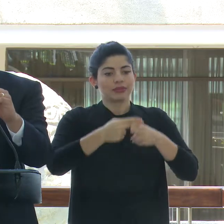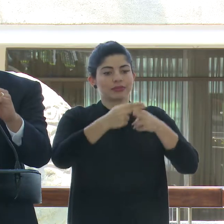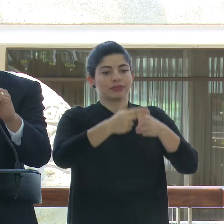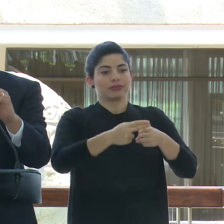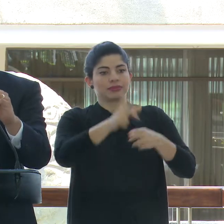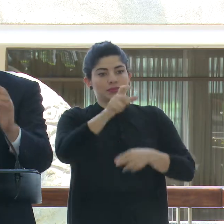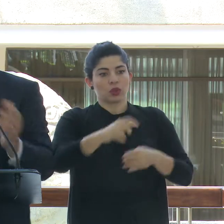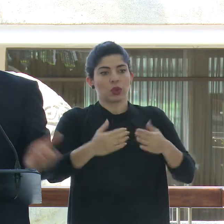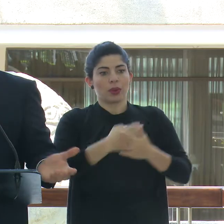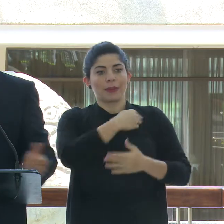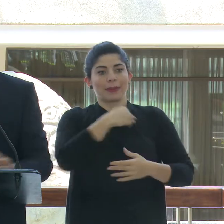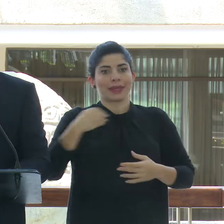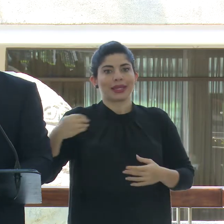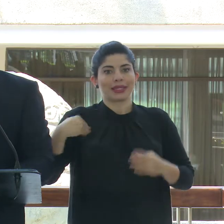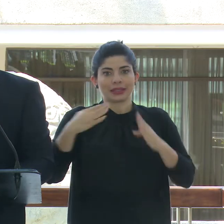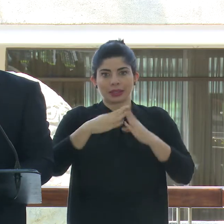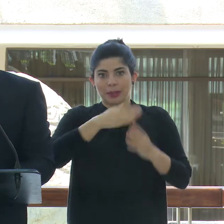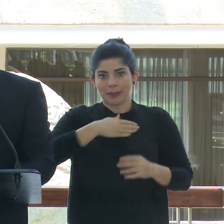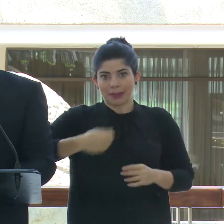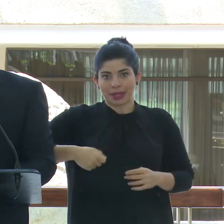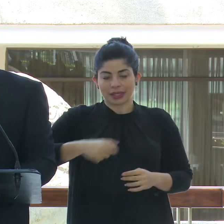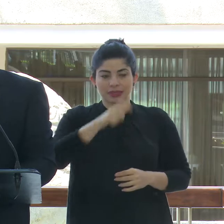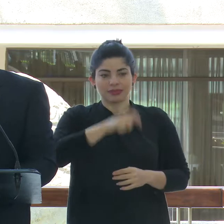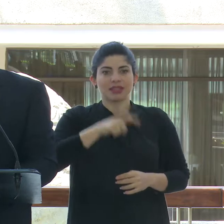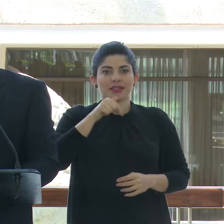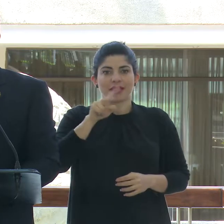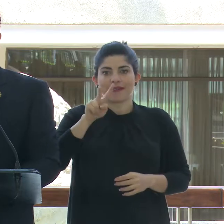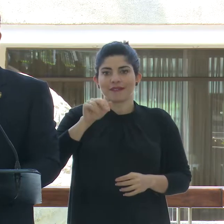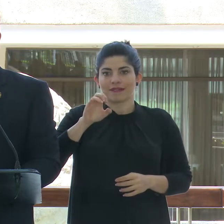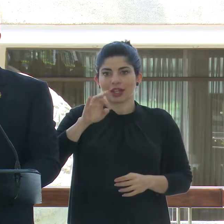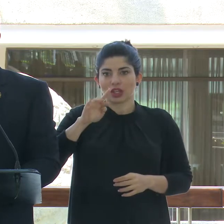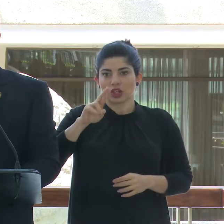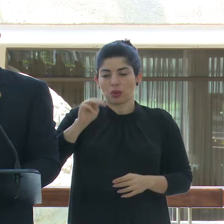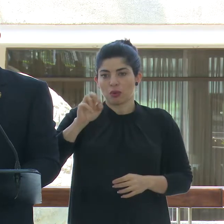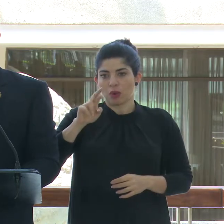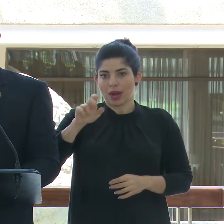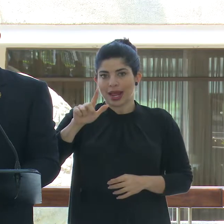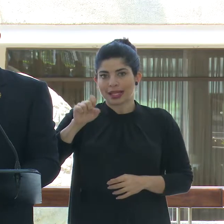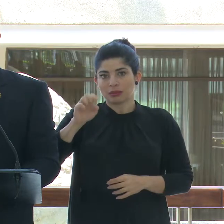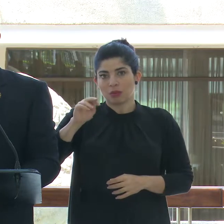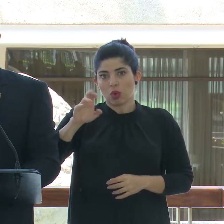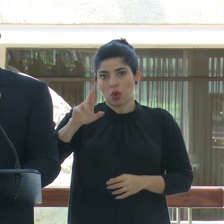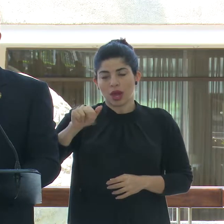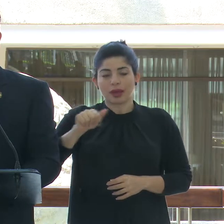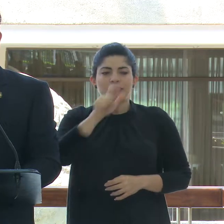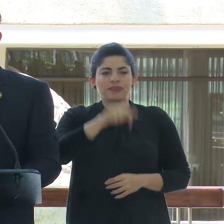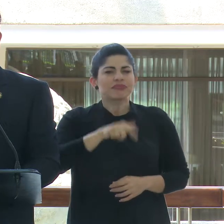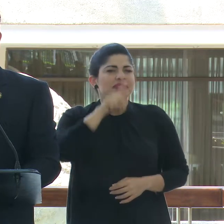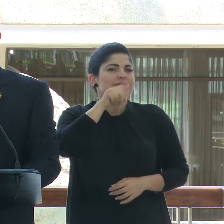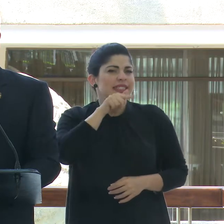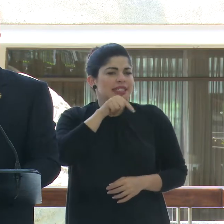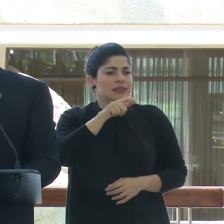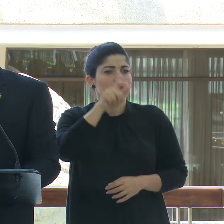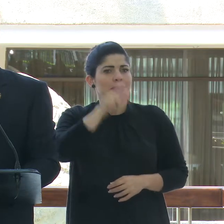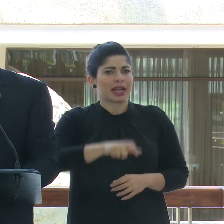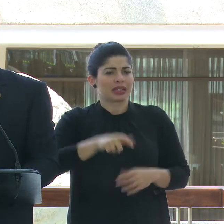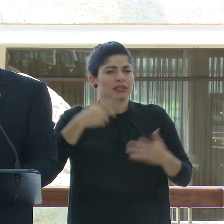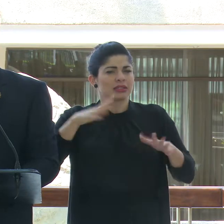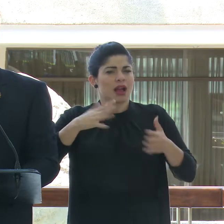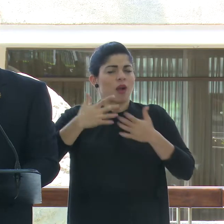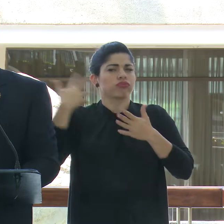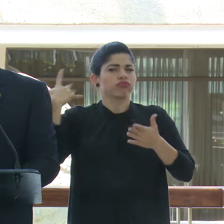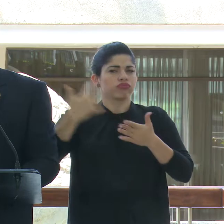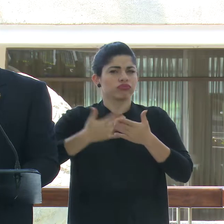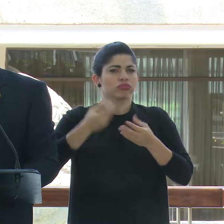ministro de la presidencia de don Víctor Morales Mora. Don Víctor es una persona con una vasta experiencia